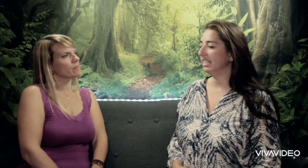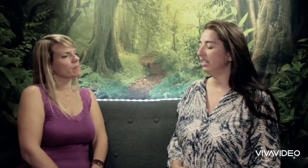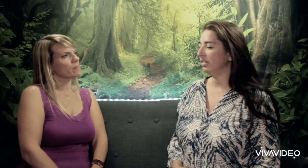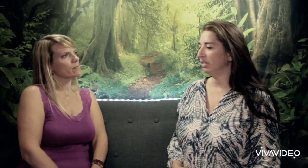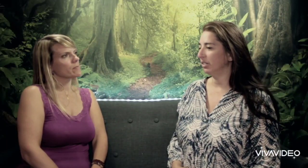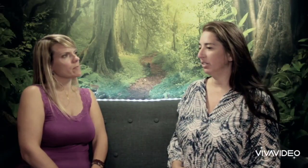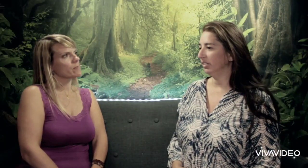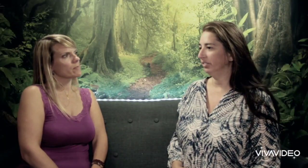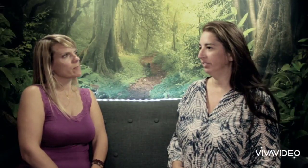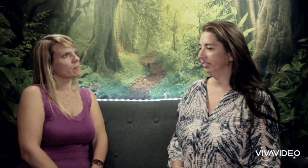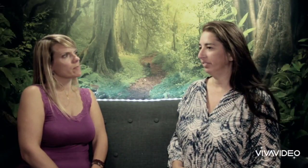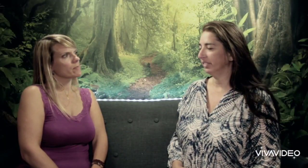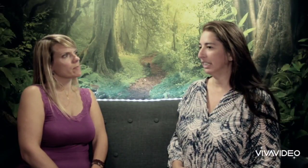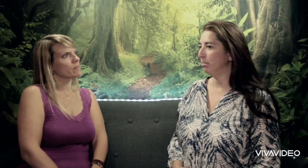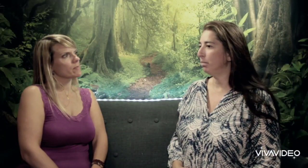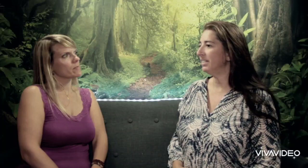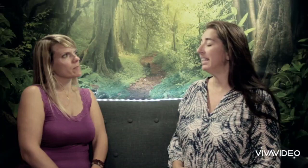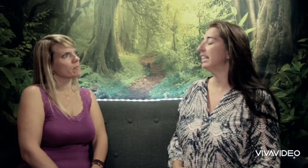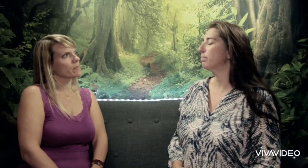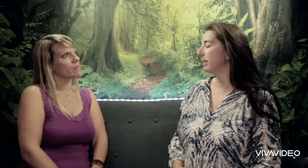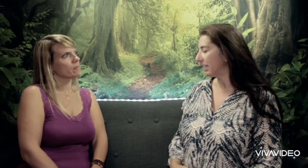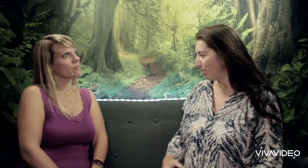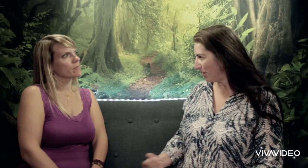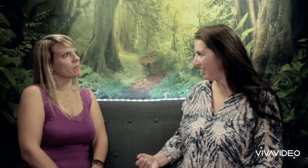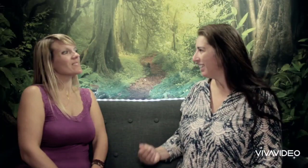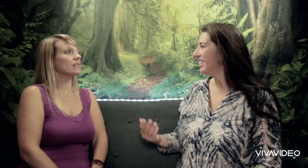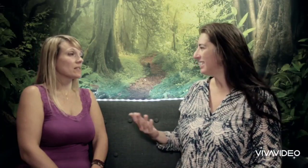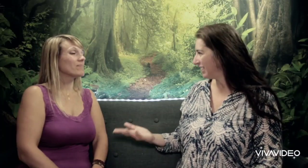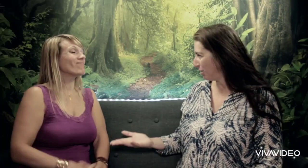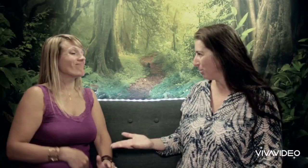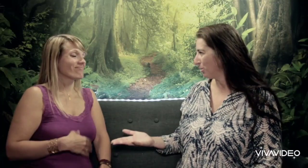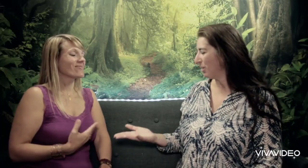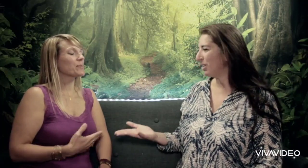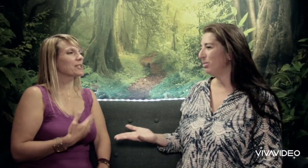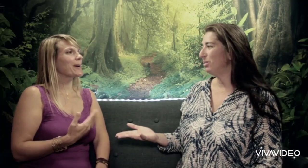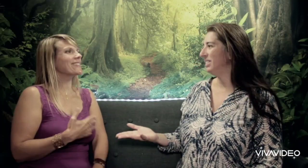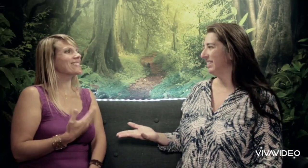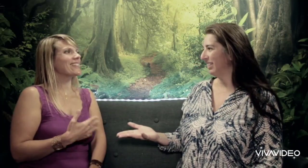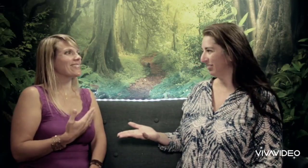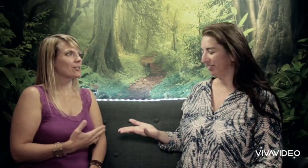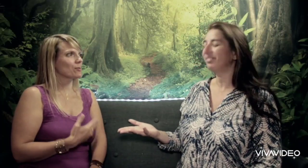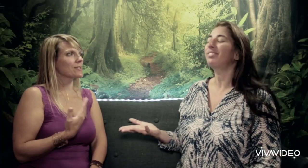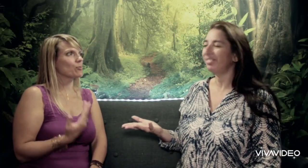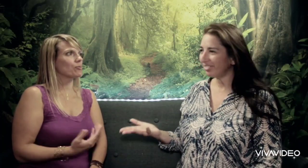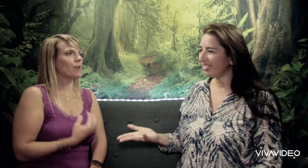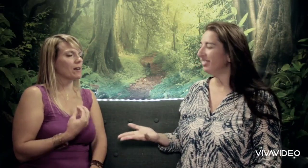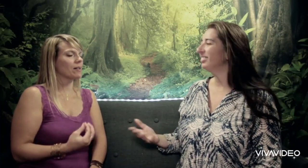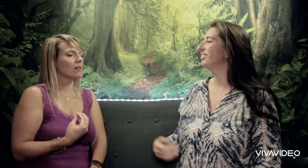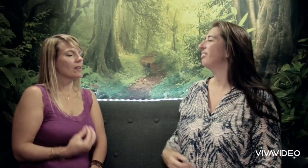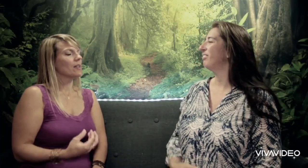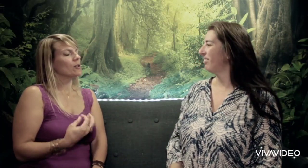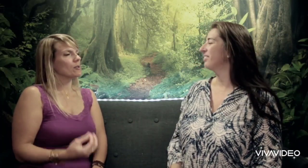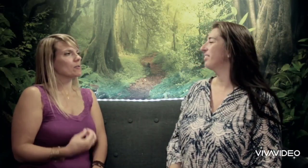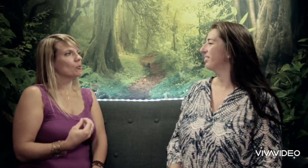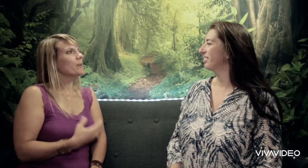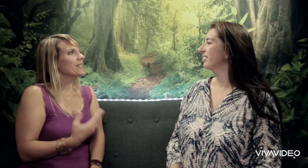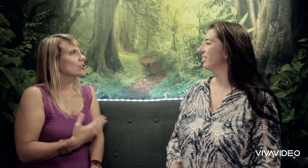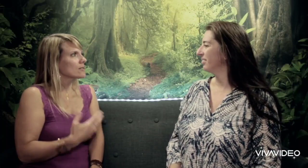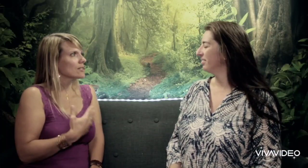c'est qu'il puisse exprimer ses besoins.'est ça que je des exaltations, c'est de pouvoir nommer des choses qui